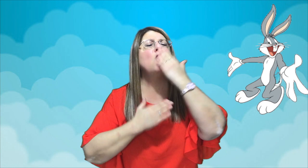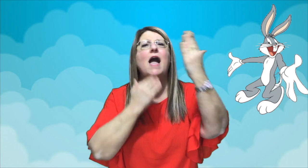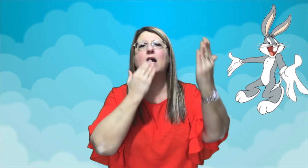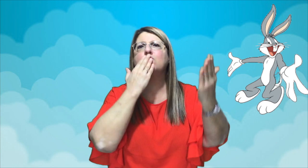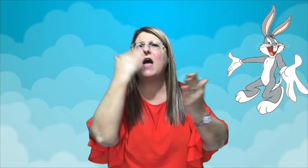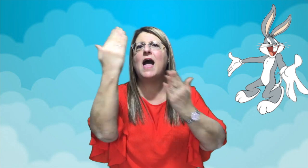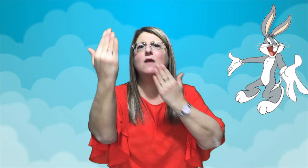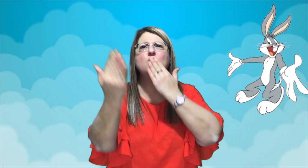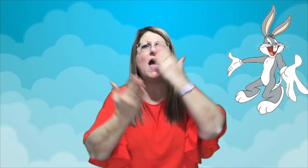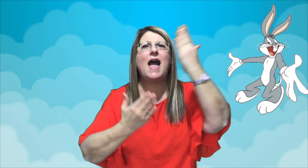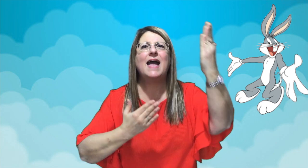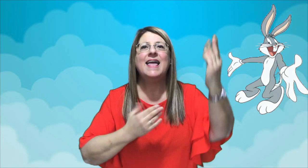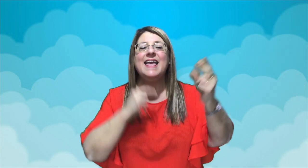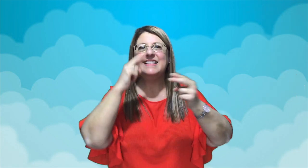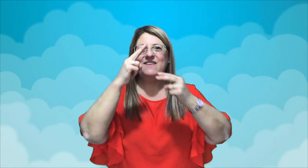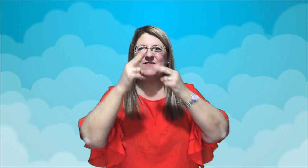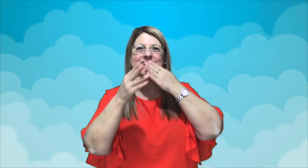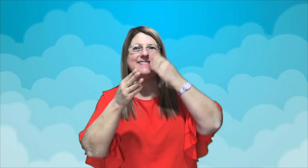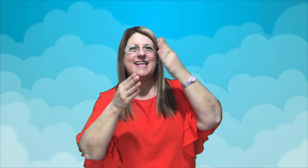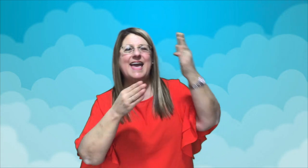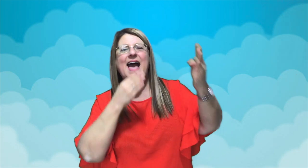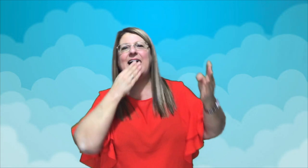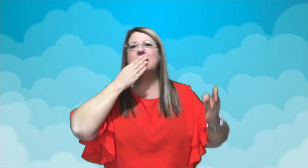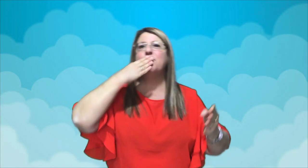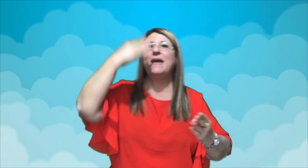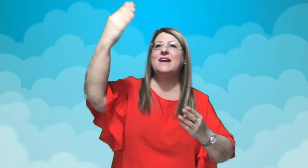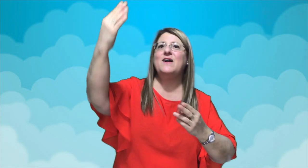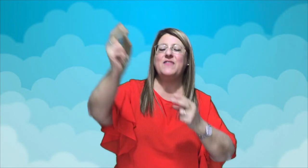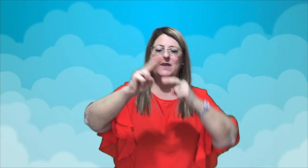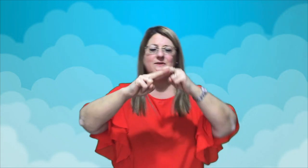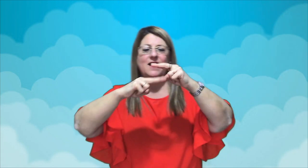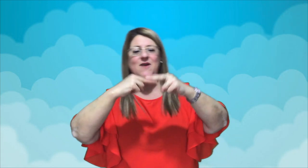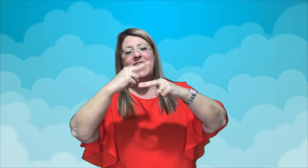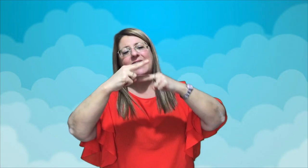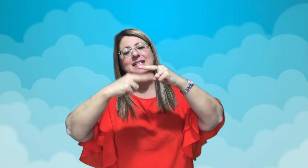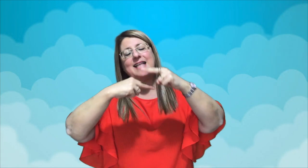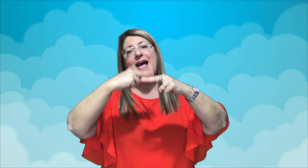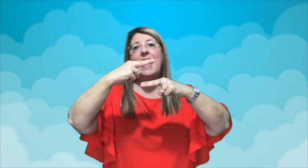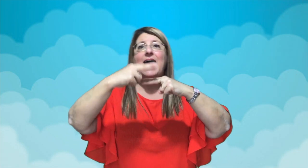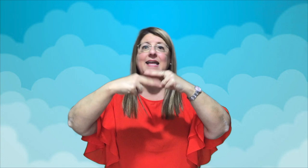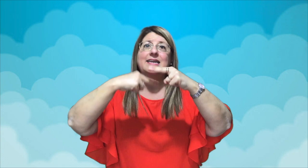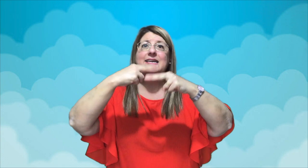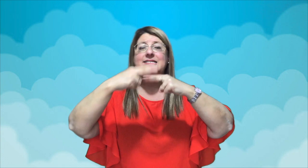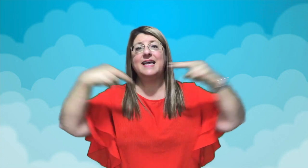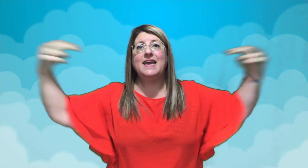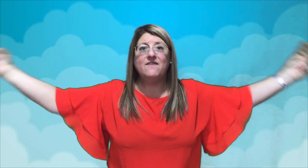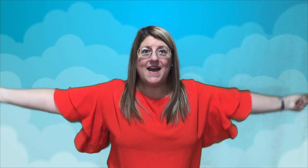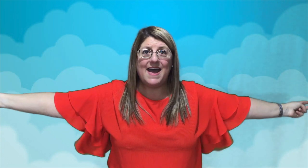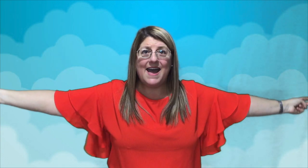Muah, muah, muah. Enfrente al espejo, dan una vuelta y se van.